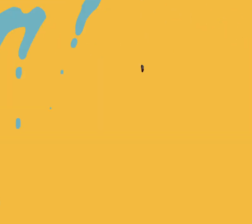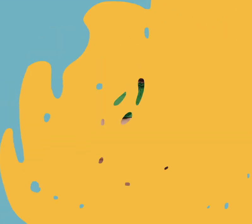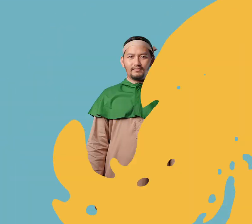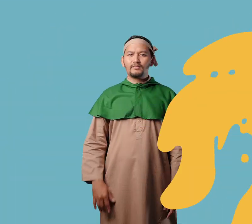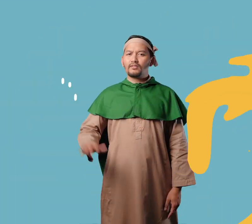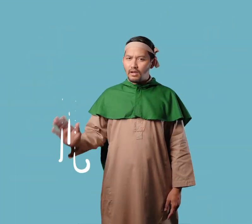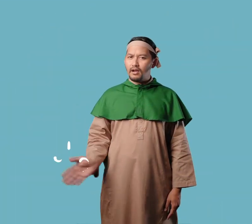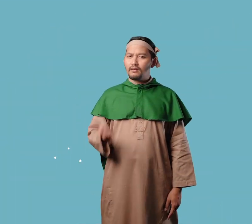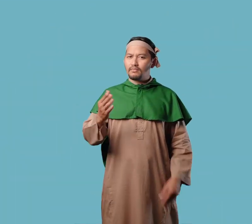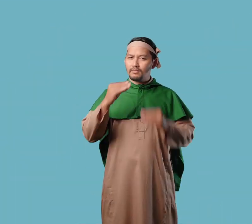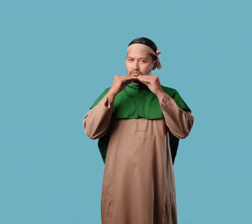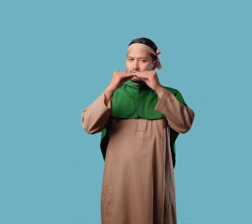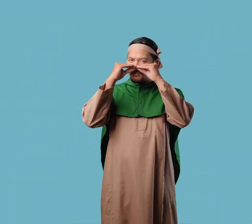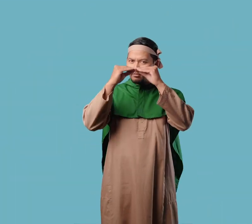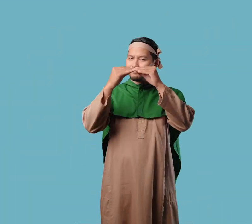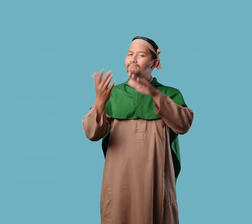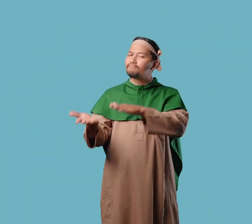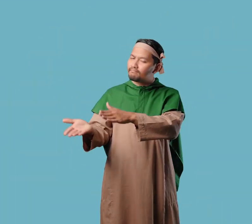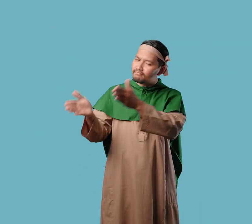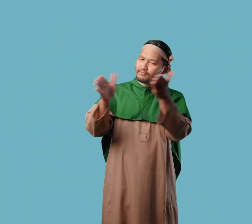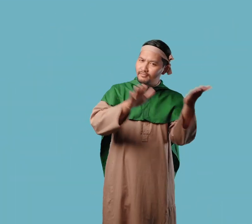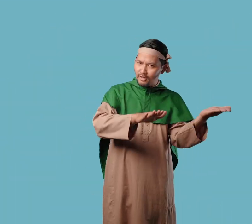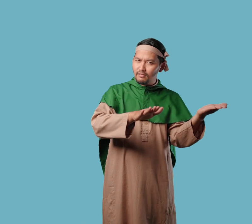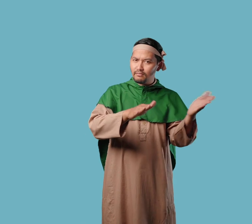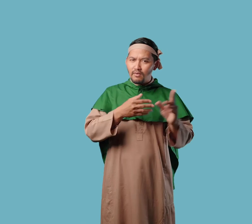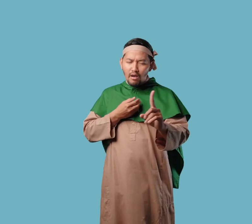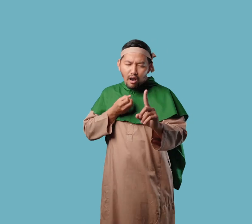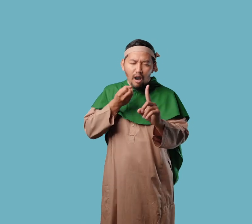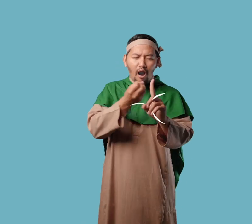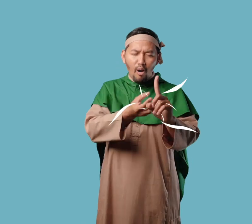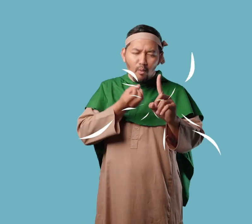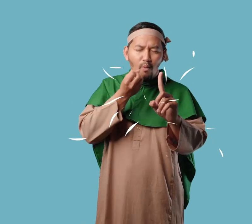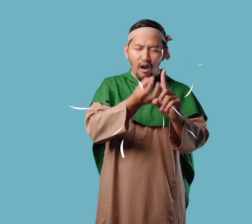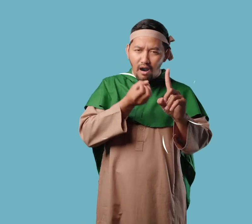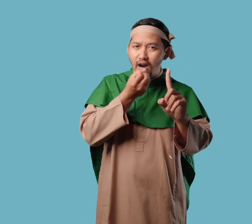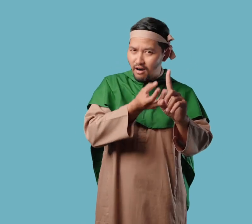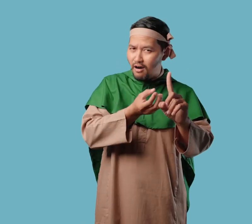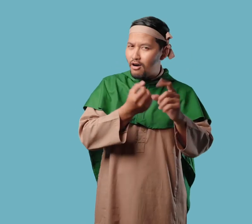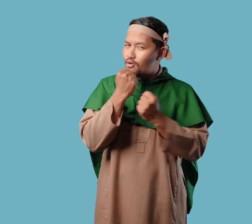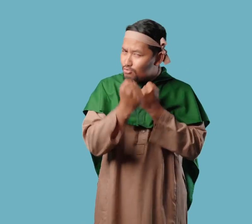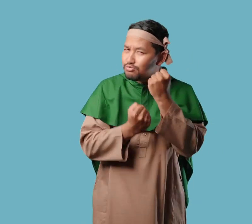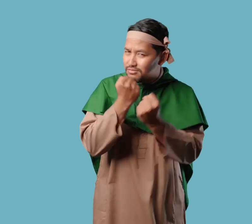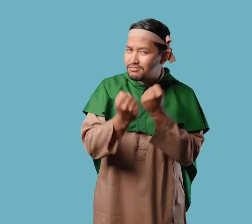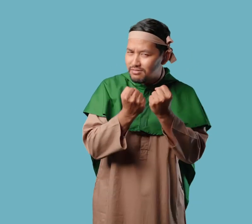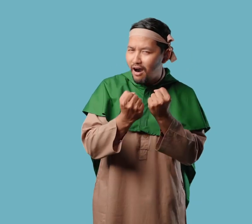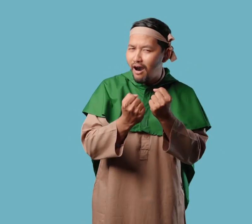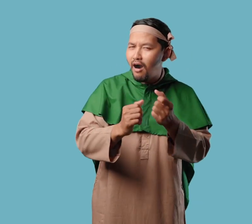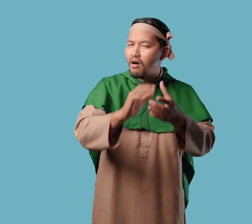Setelah Nabi Muhammad meninggal Perjuangan dakwah Dilanjutkan oleh